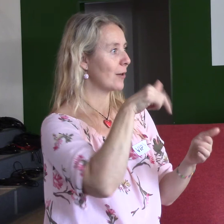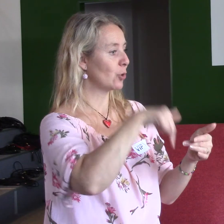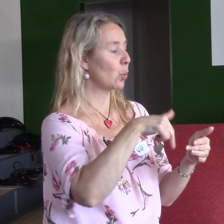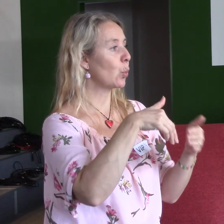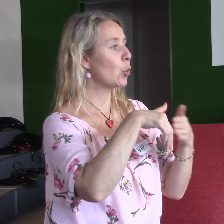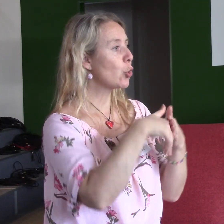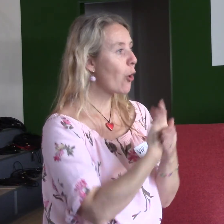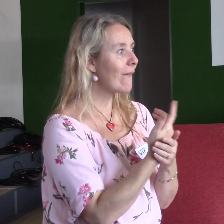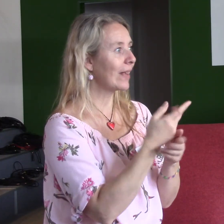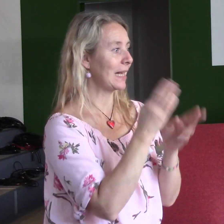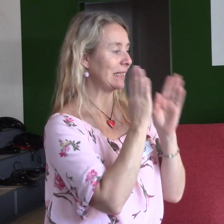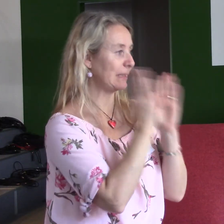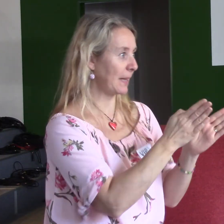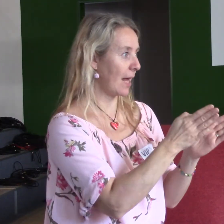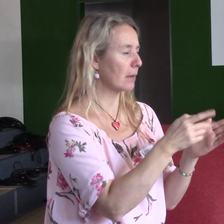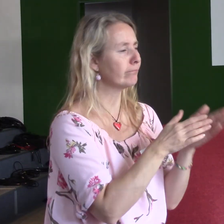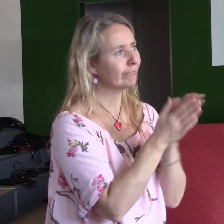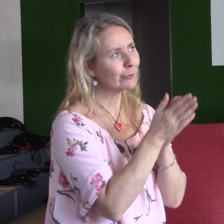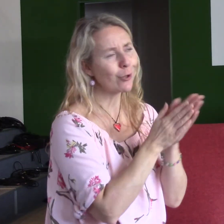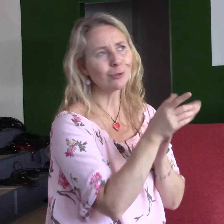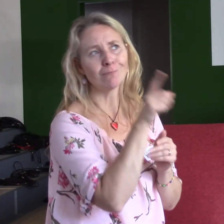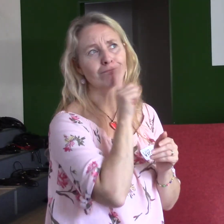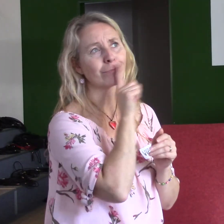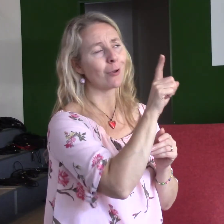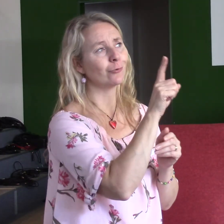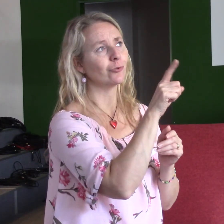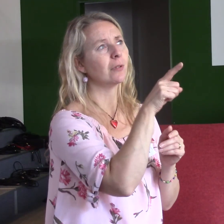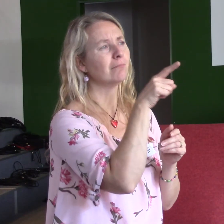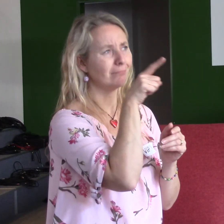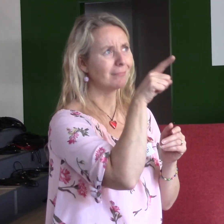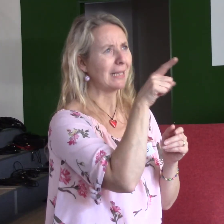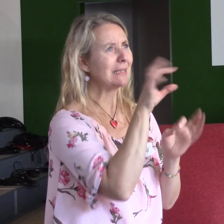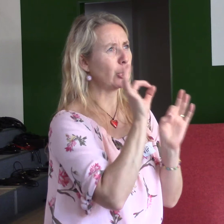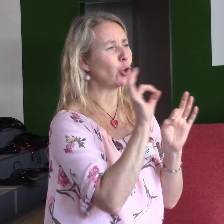O to tě moc prosím, krále. A děkuju, že jsi dobrý.